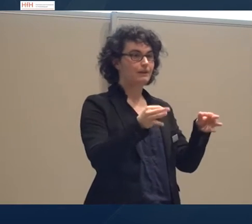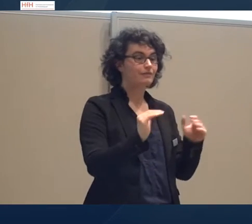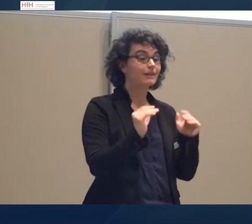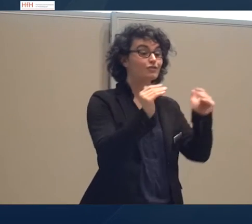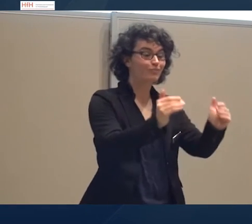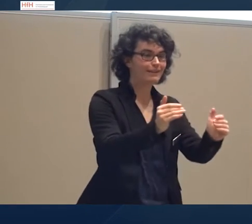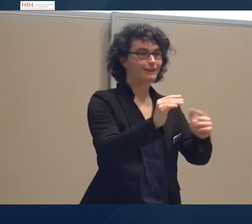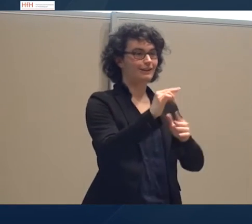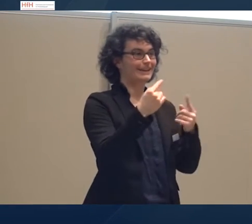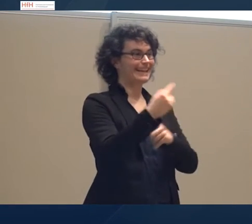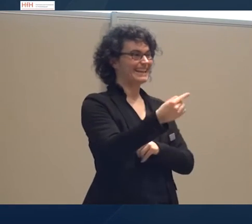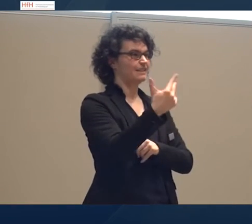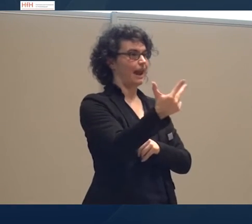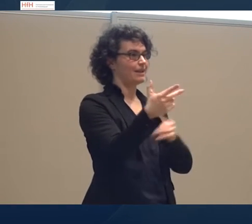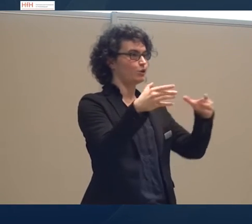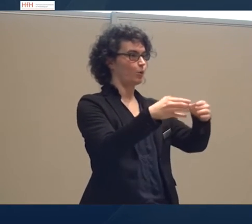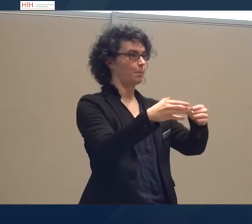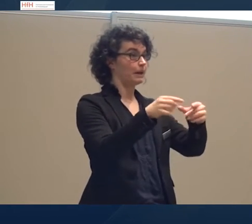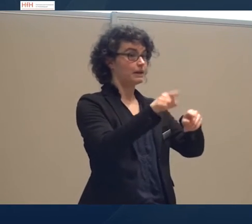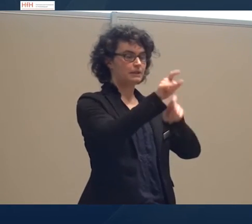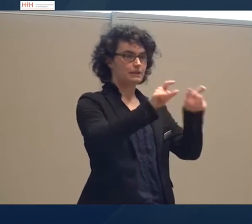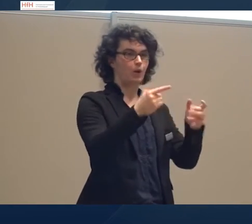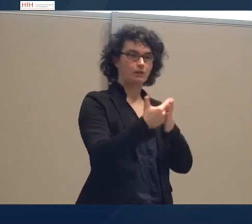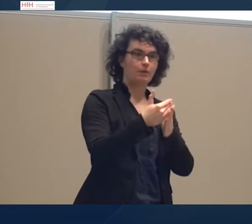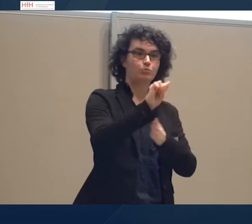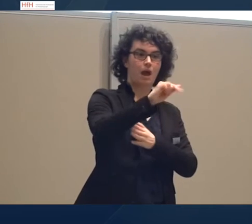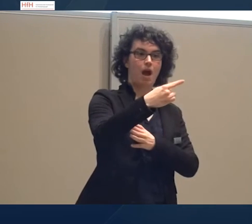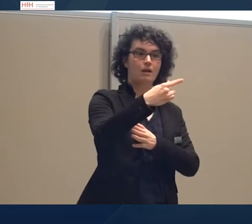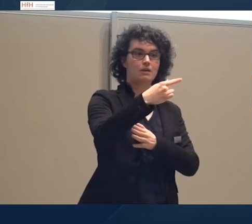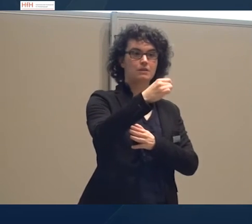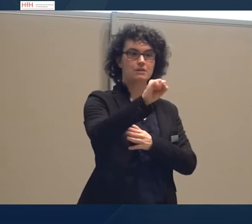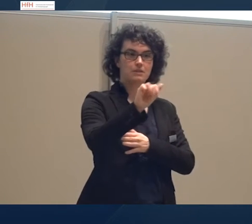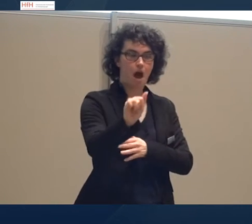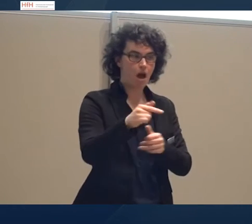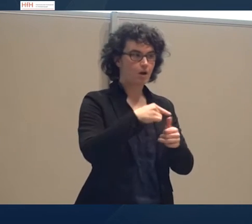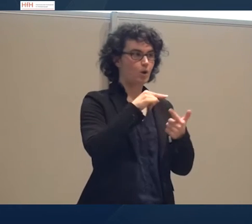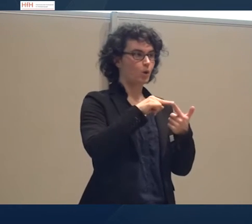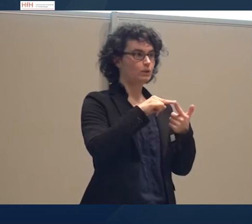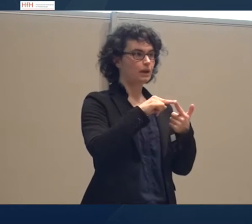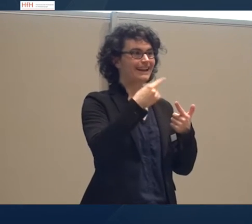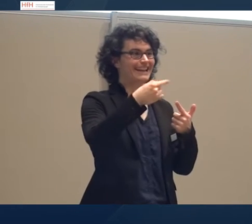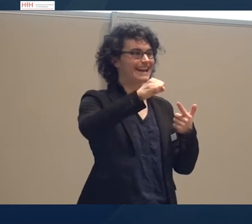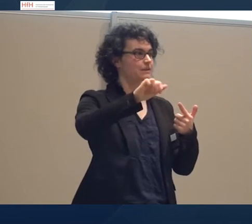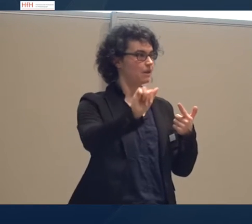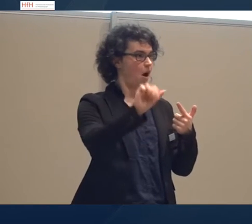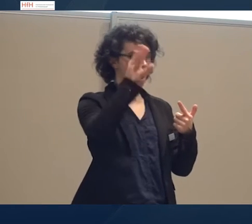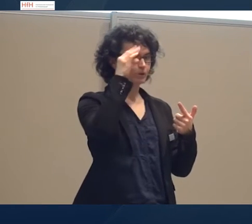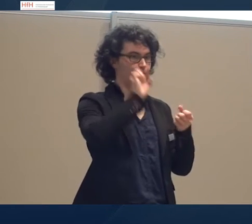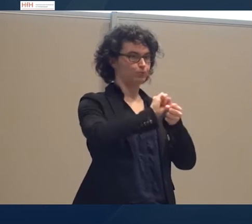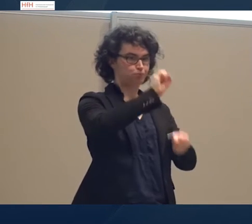die Personen, die beispielsweise die AXA oder die GSA Ausbildung abgeschlossen